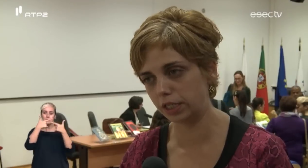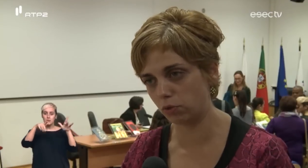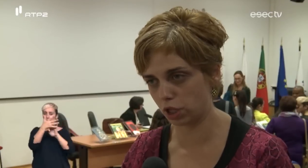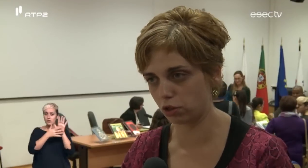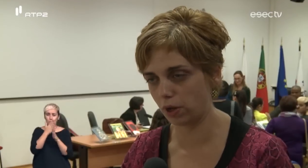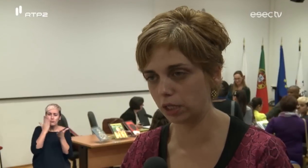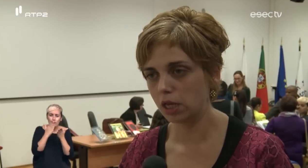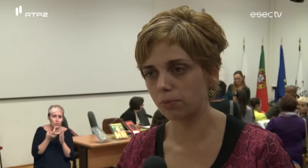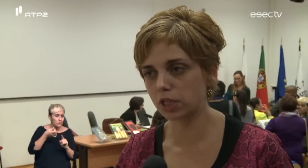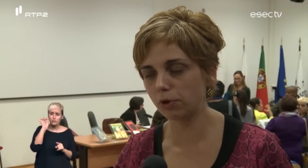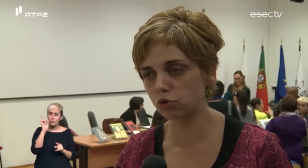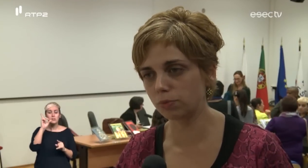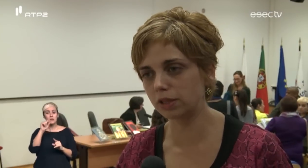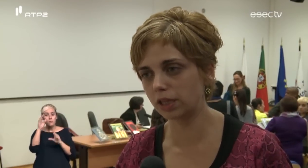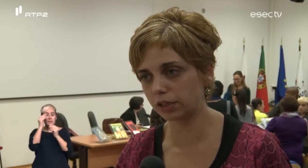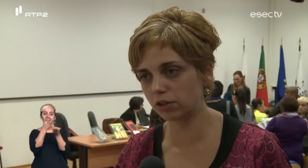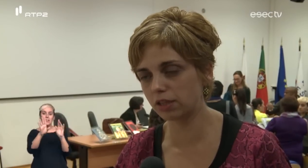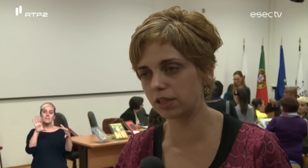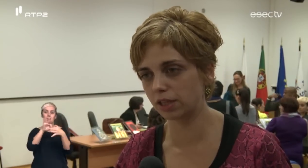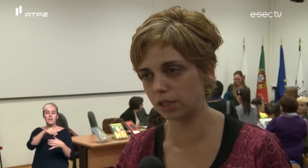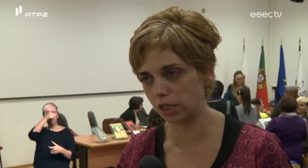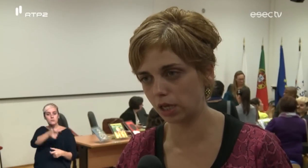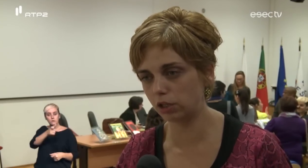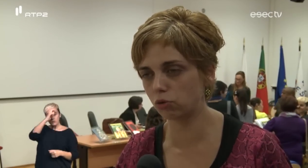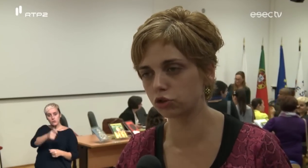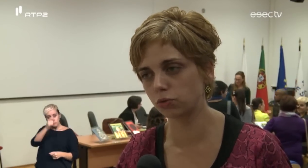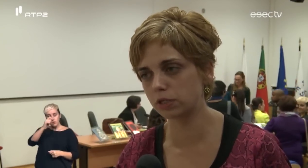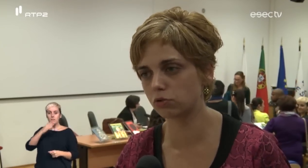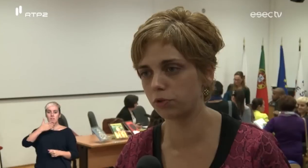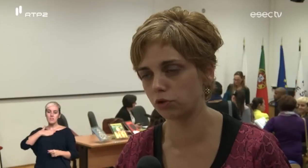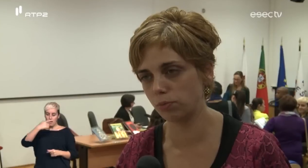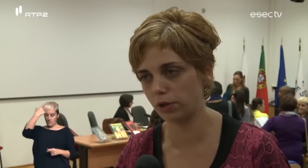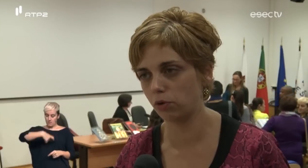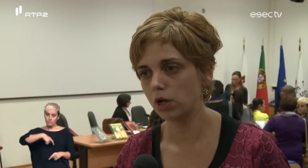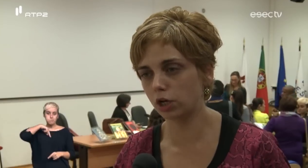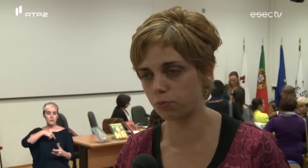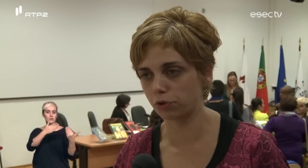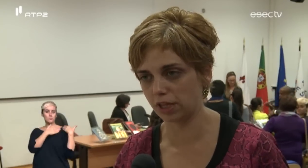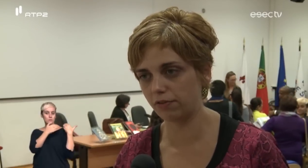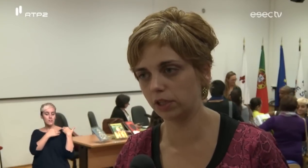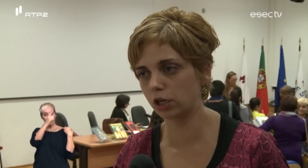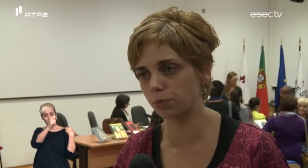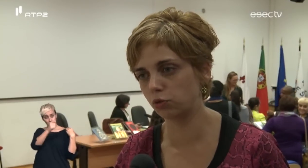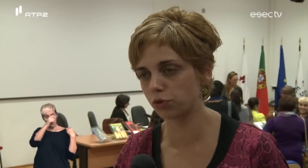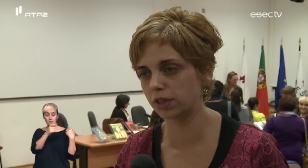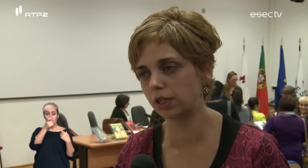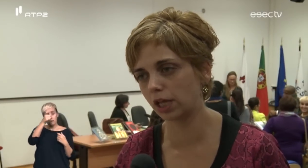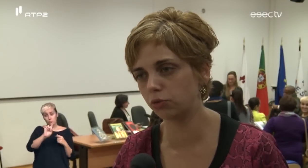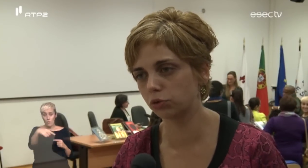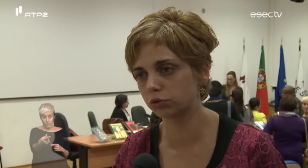língua gestual, mas também um instrumento didático da cidadania e do construir-se como ser humano, responsável e respeituoso da dignidade do outro.